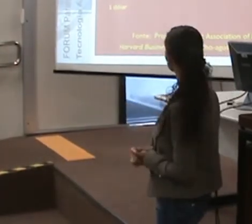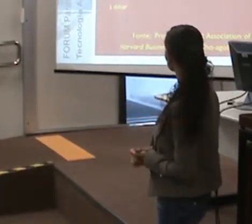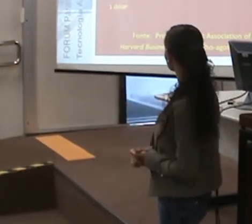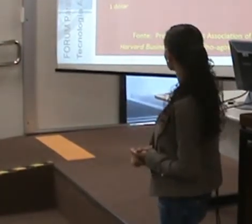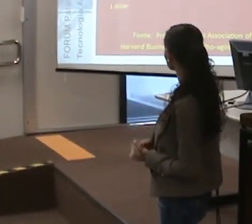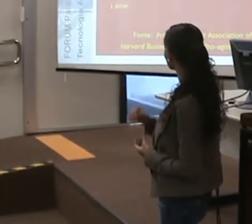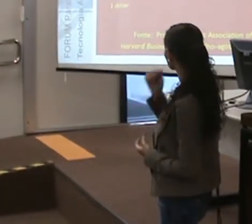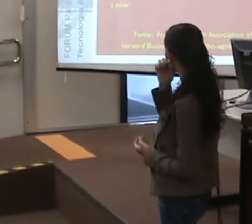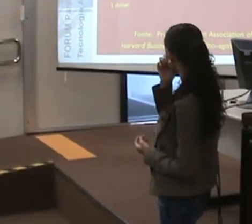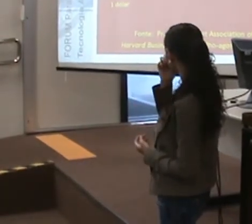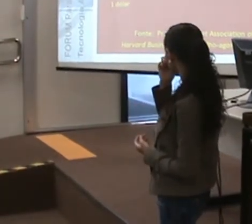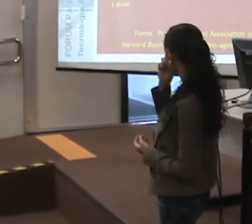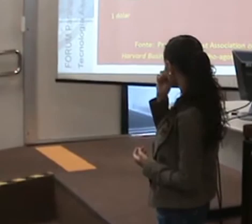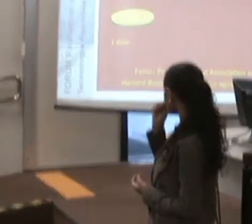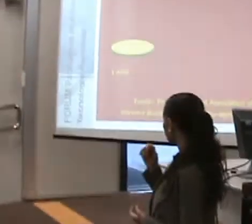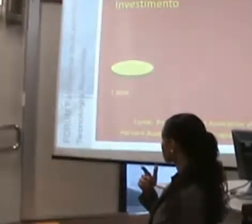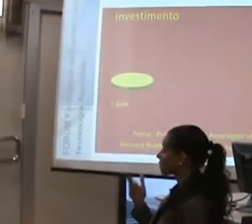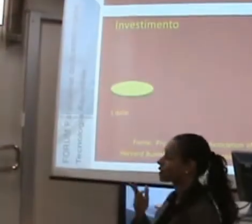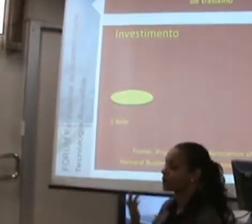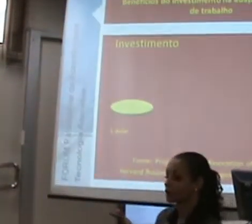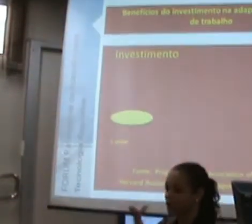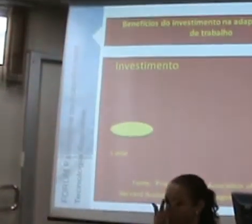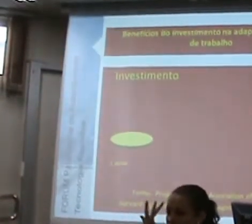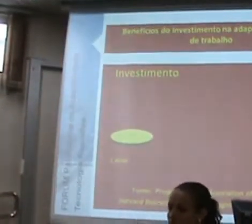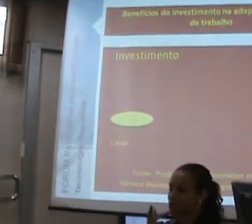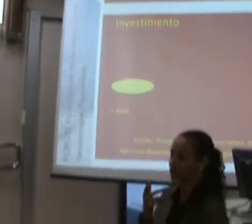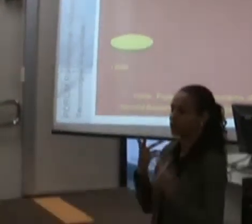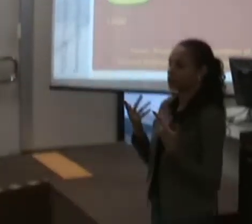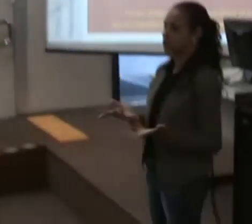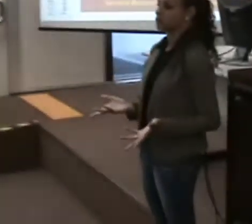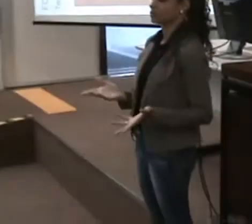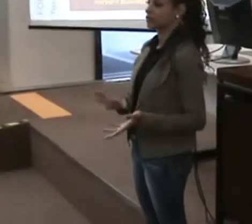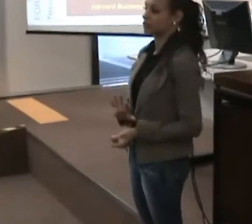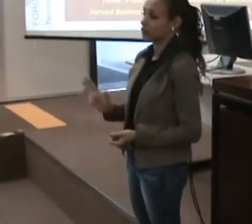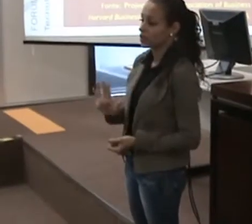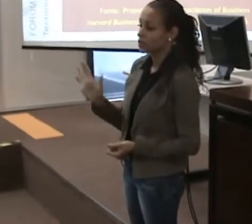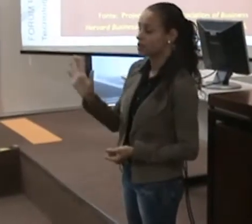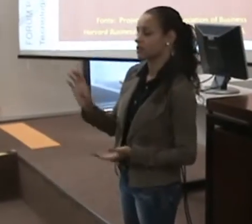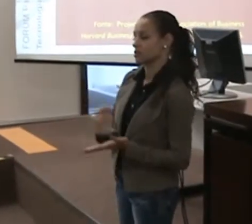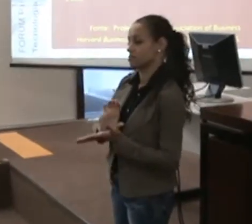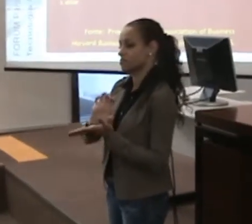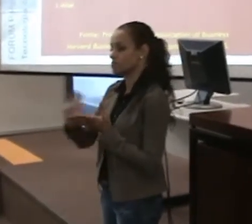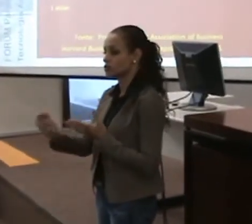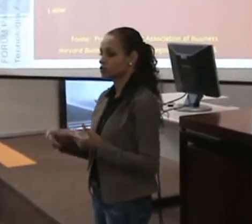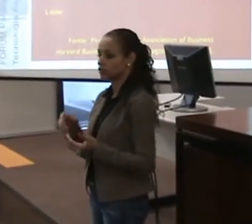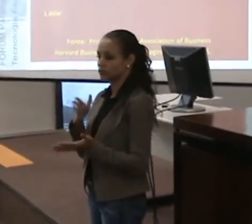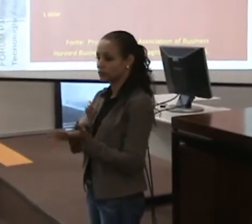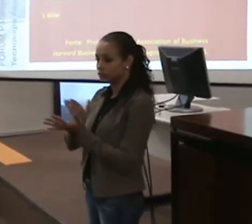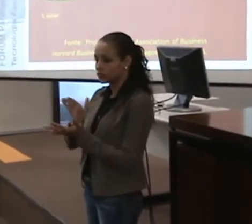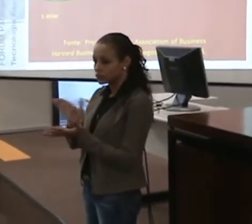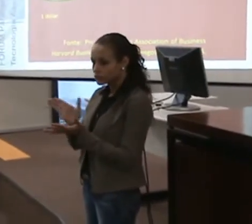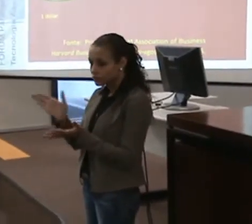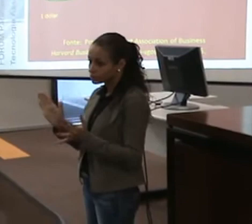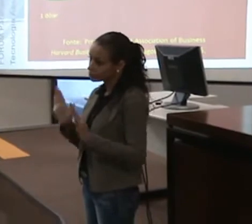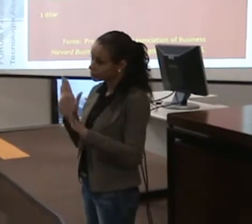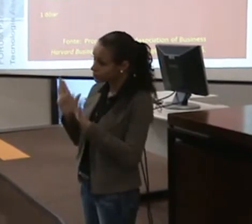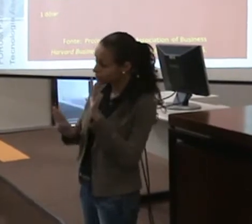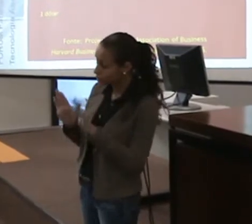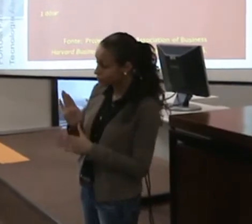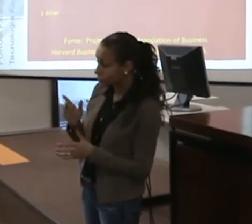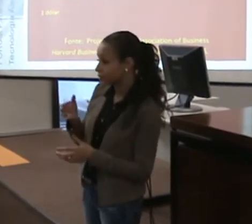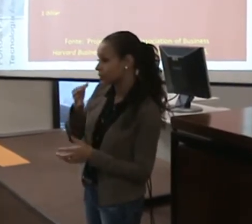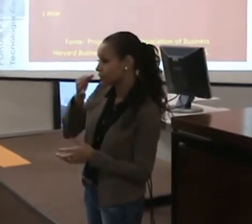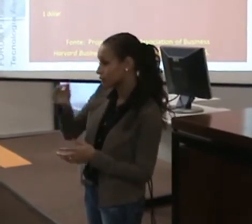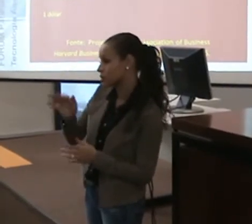Um outro gráfico que eu acho importante. Muita gente fala, poxa, mas é caro investir em acessibilidade? Depende do ponto